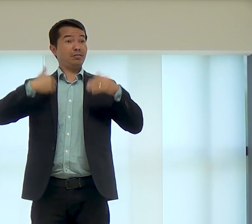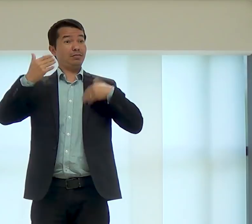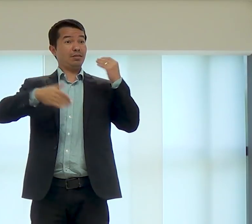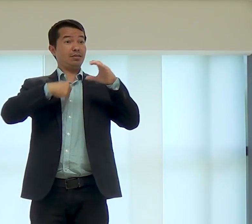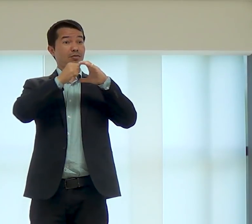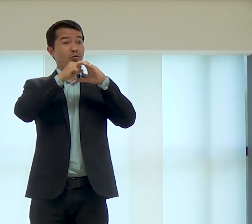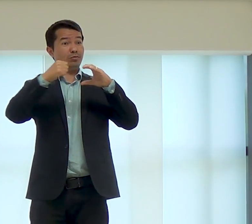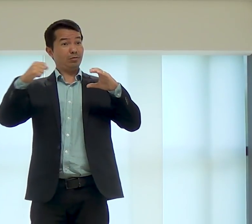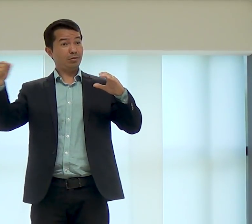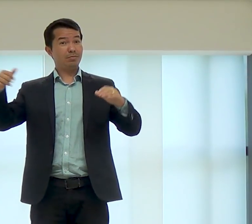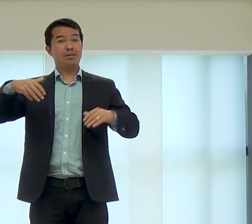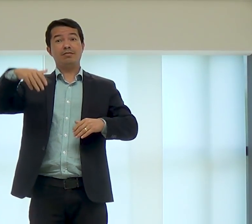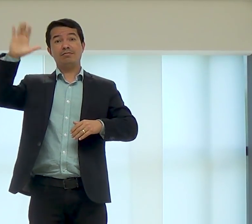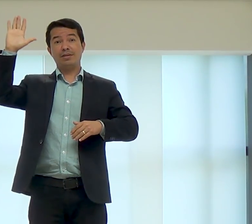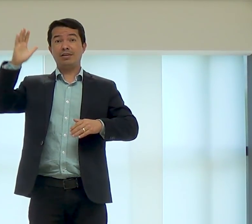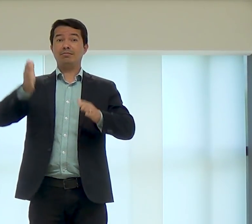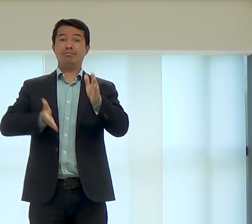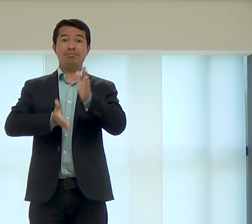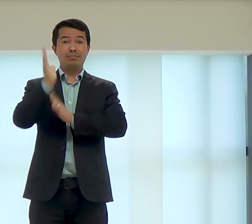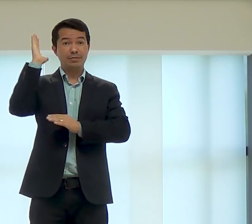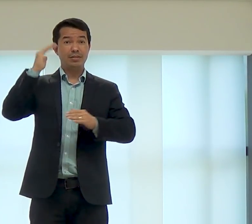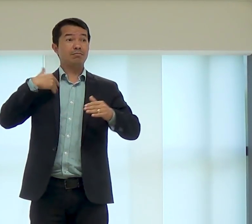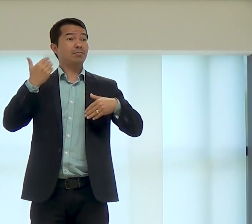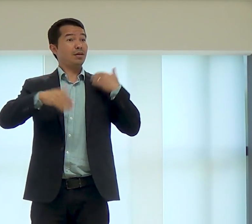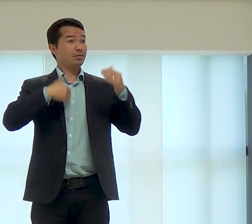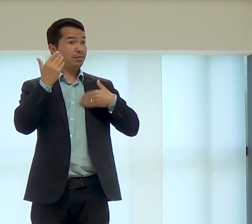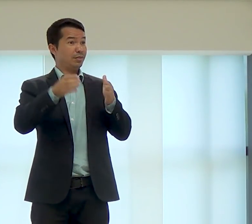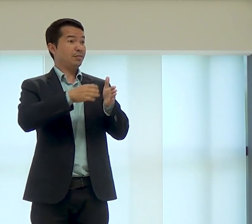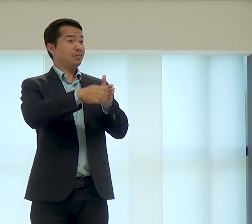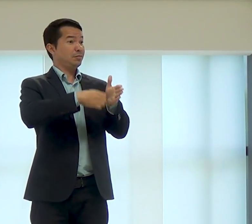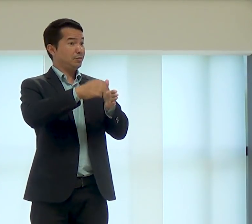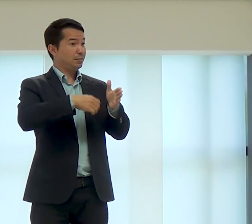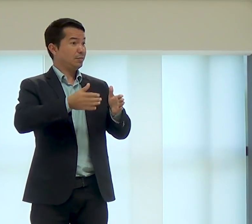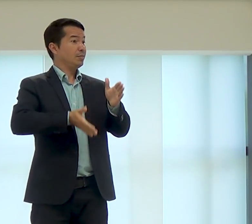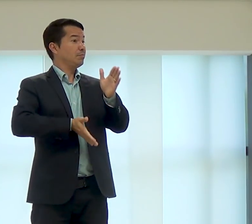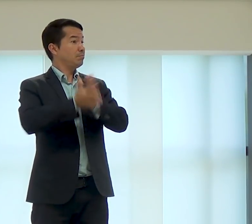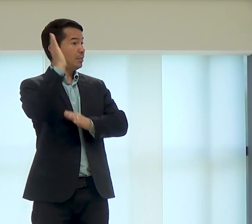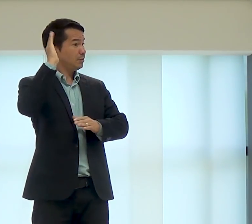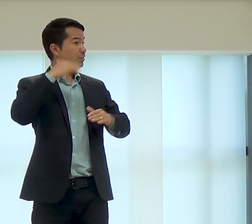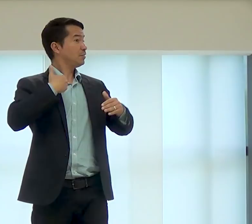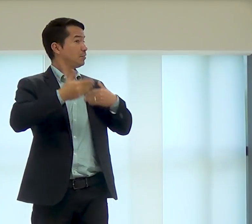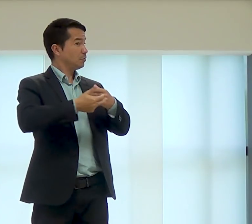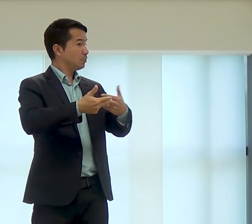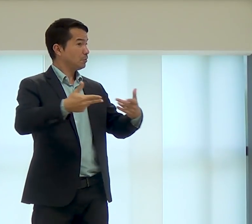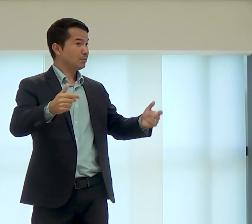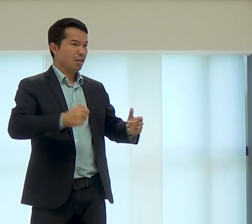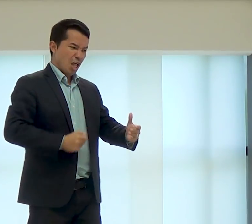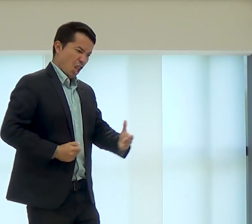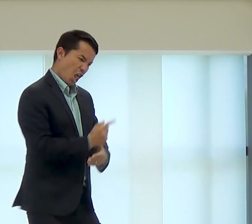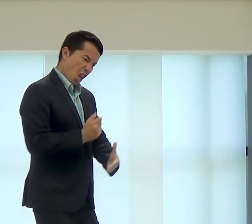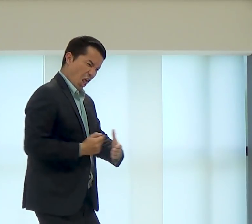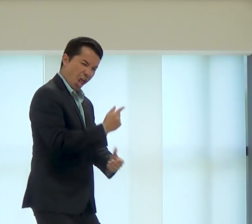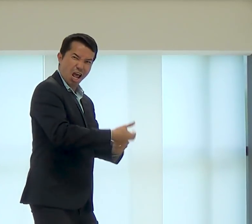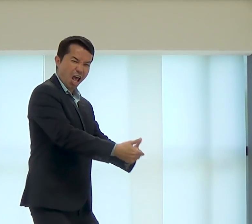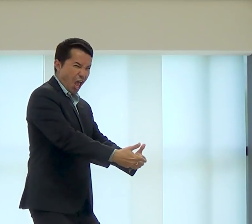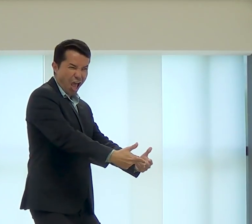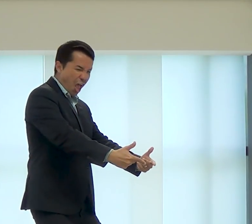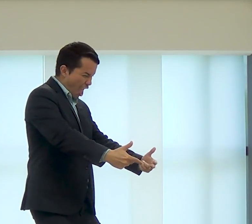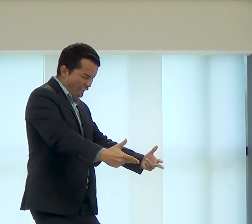depois acabava o culto, os surdos iam passear, iam para o shopping, iam fazer outras coisas,